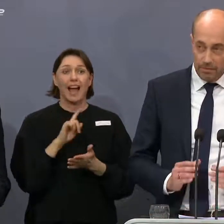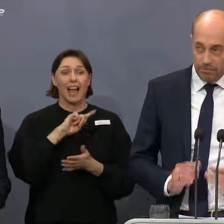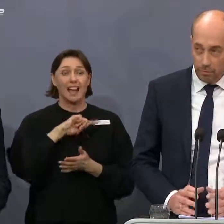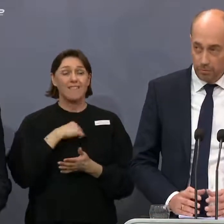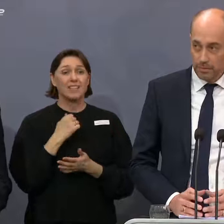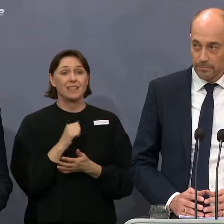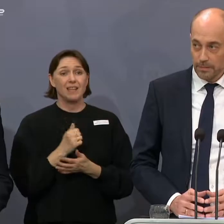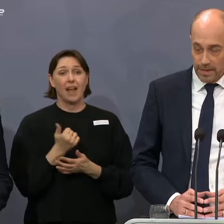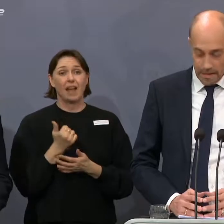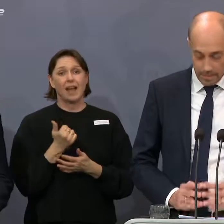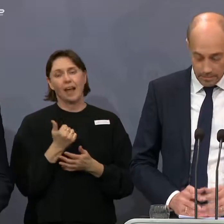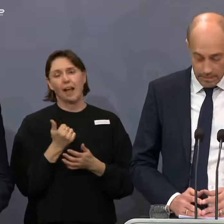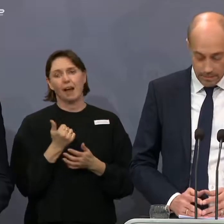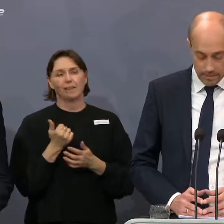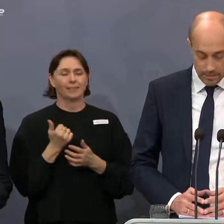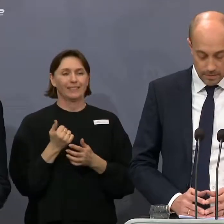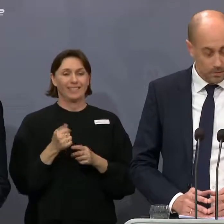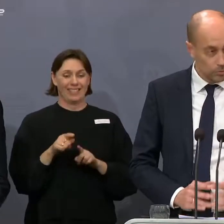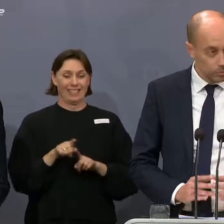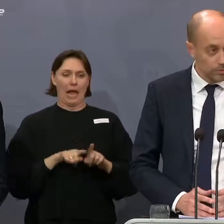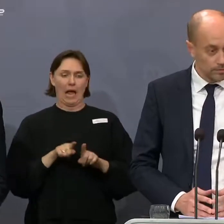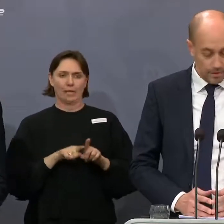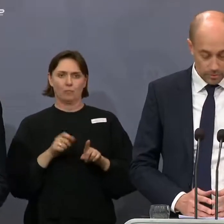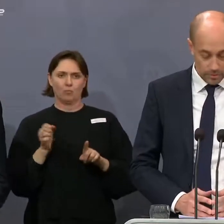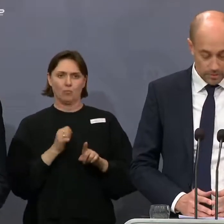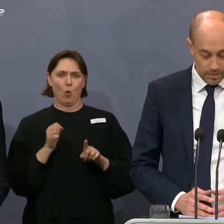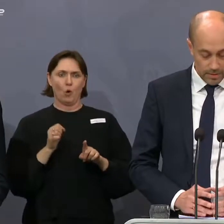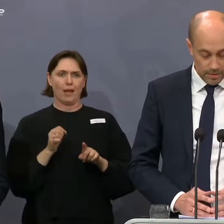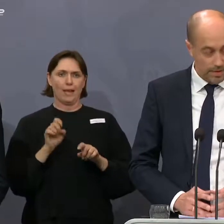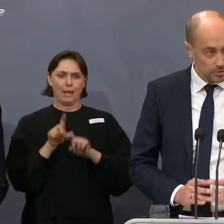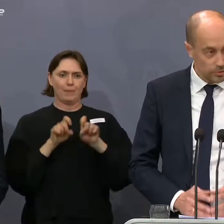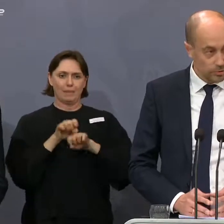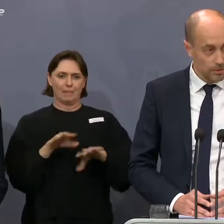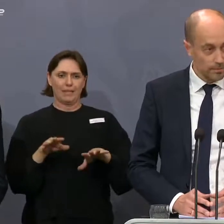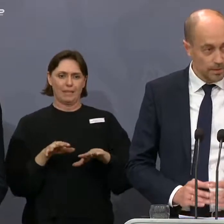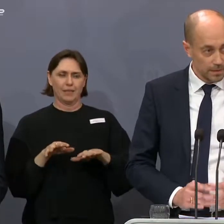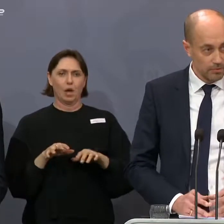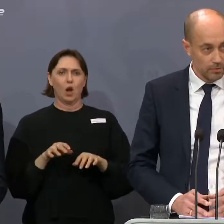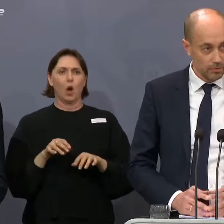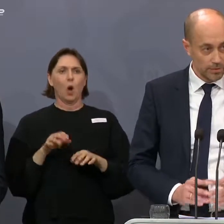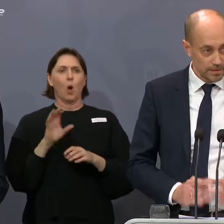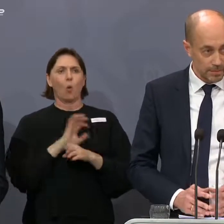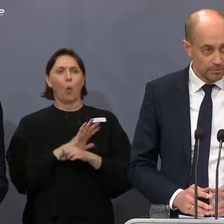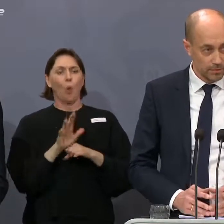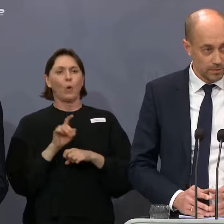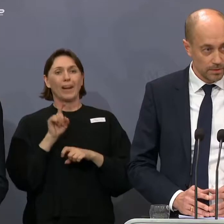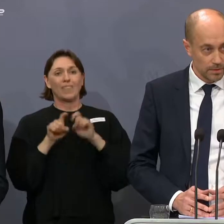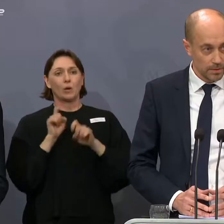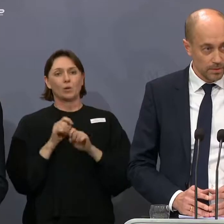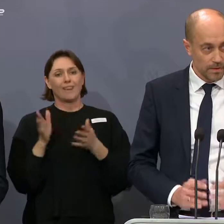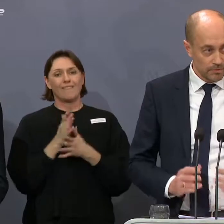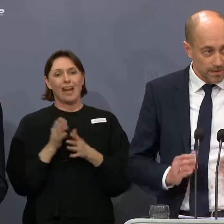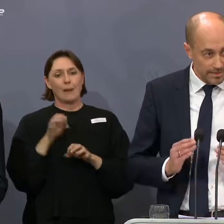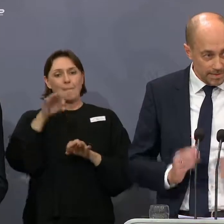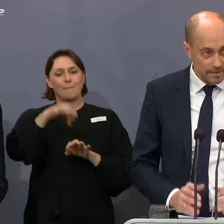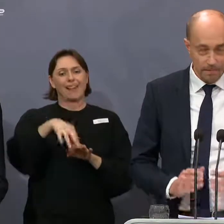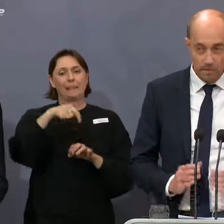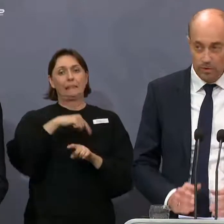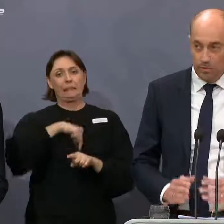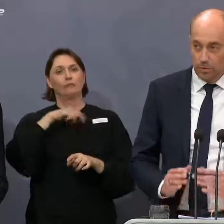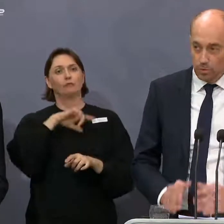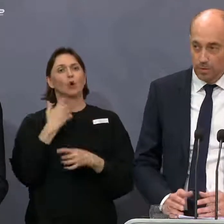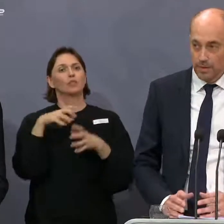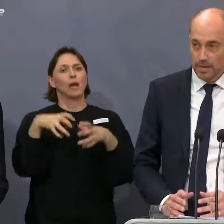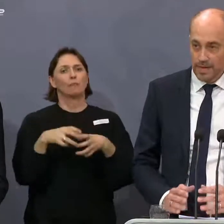er ved foden af epidemien. Coronavirus er sået i vores samfund. Og derfor er det,